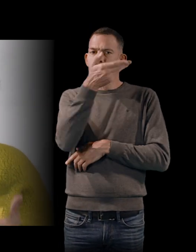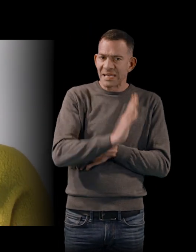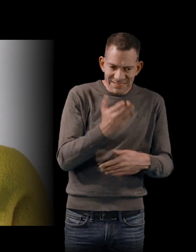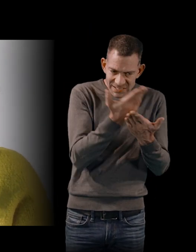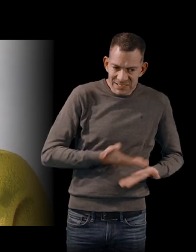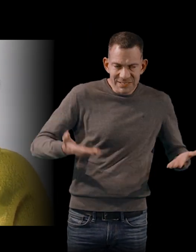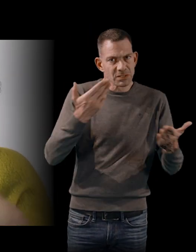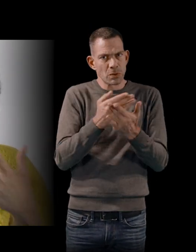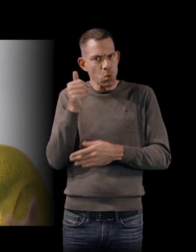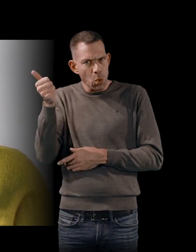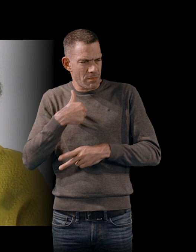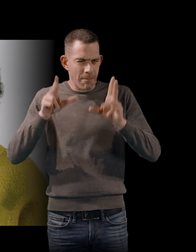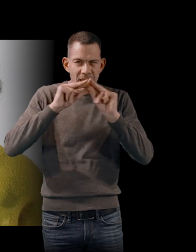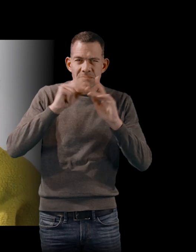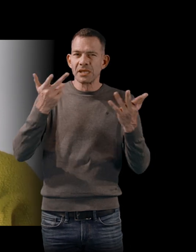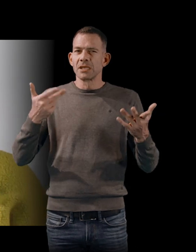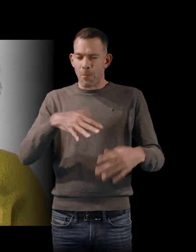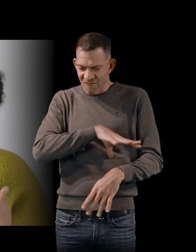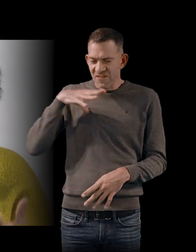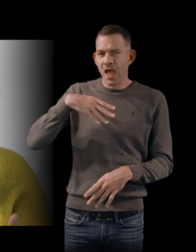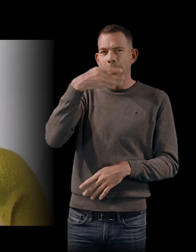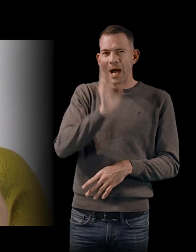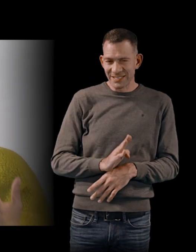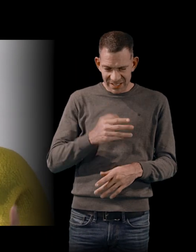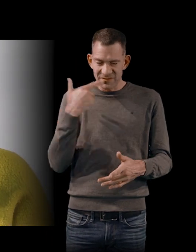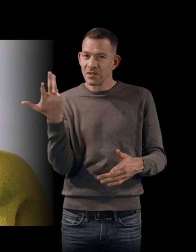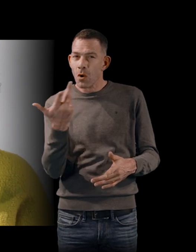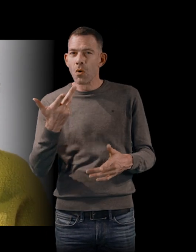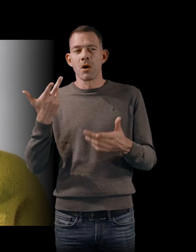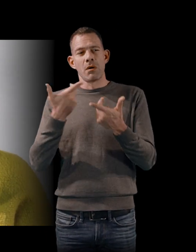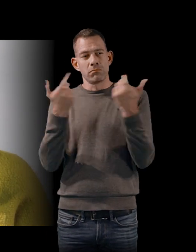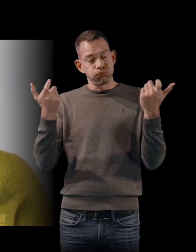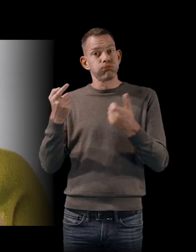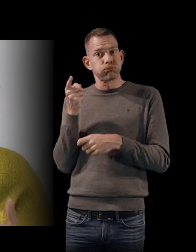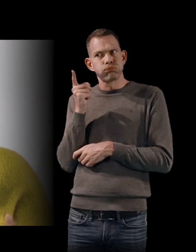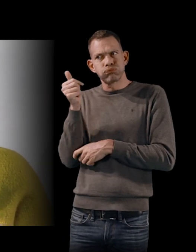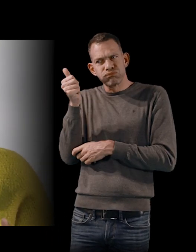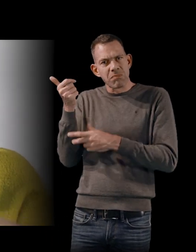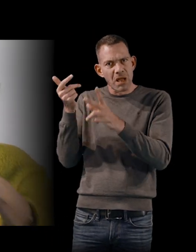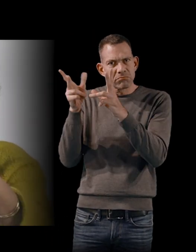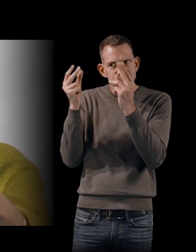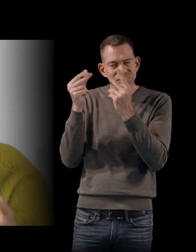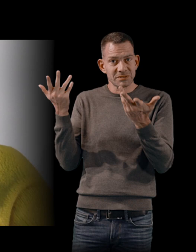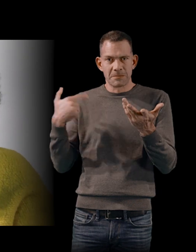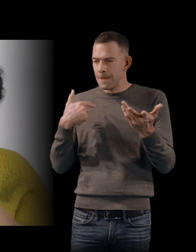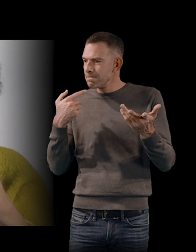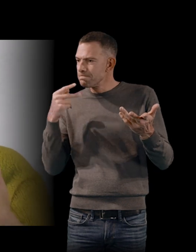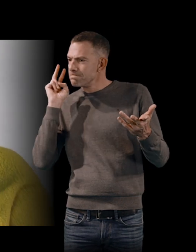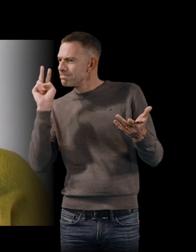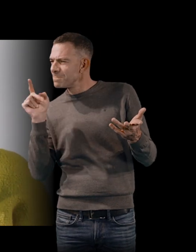brésilien, la brasilianité. Et donc, ça me permettait de voir un petit peu ce qu'ils évoquaient, les changements de Rio. C'est très,